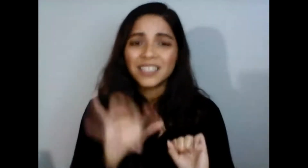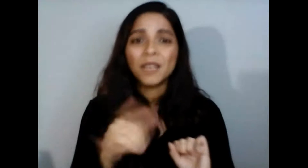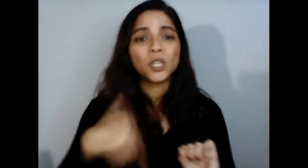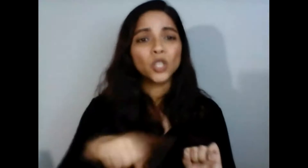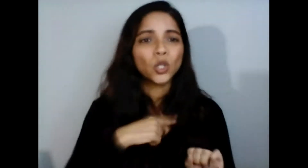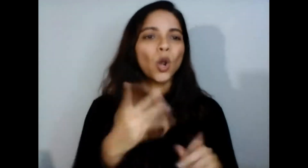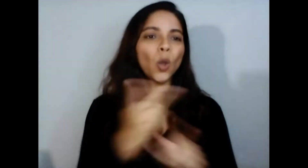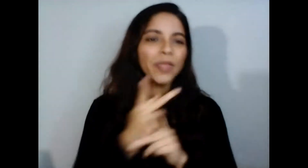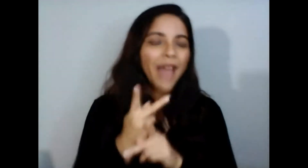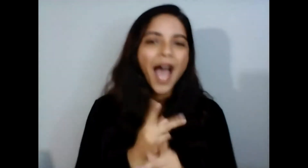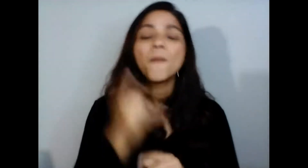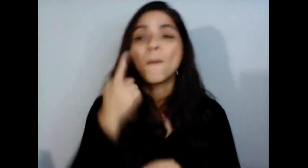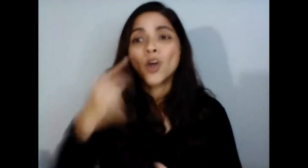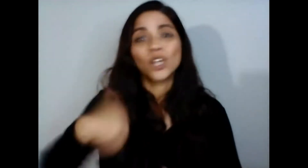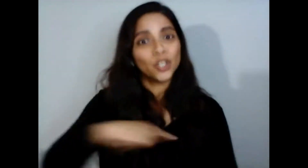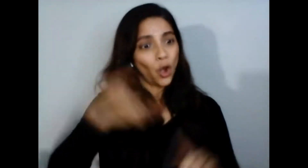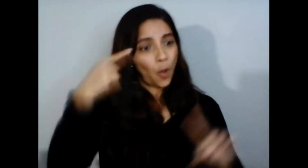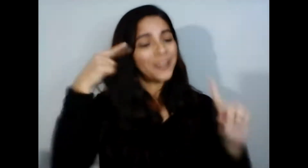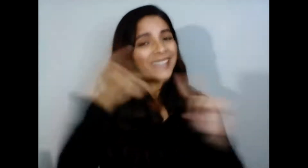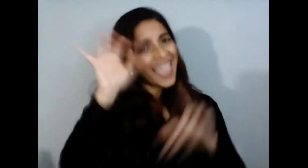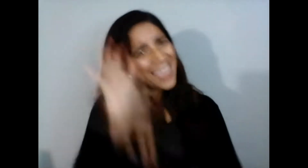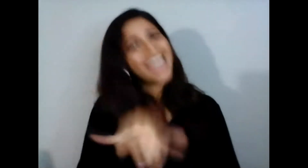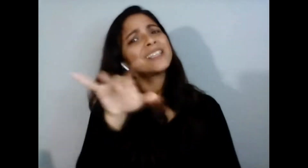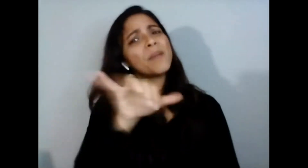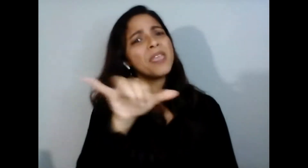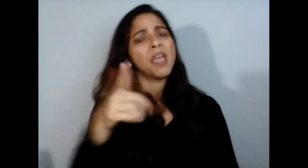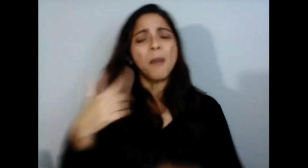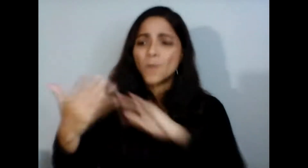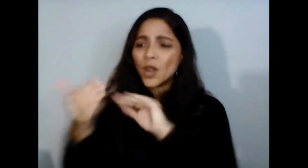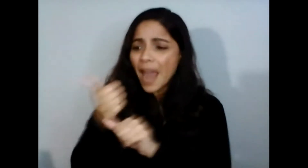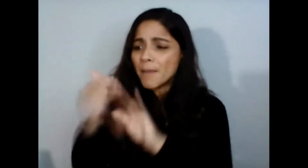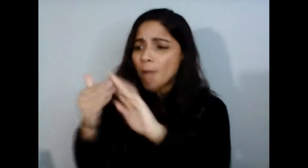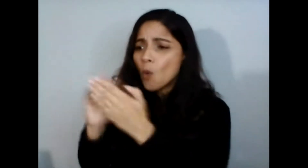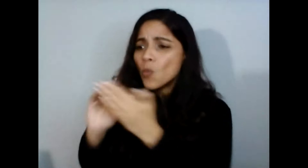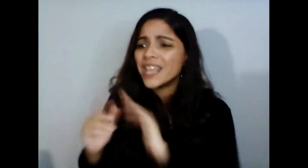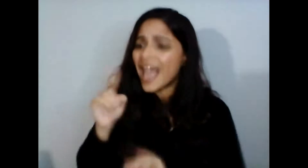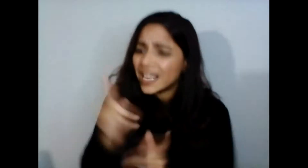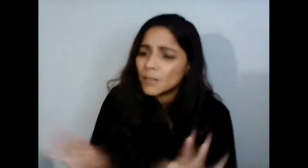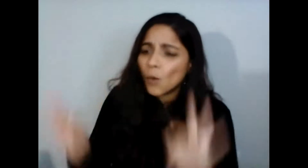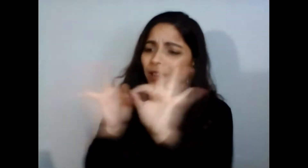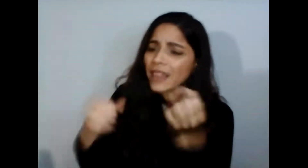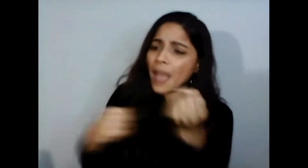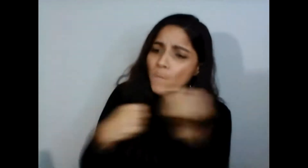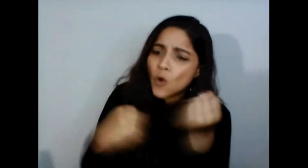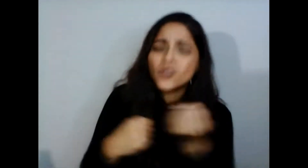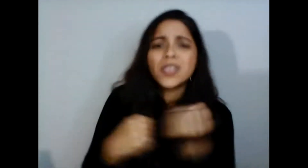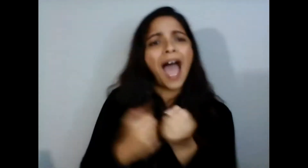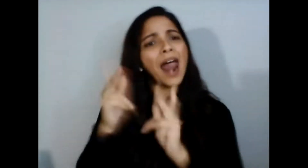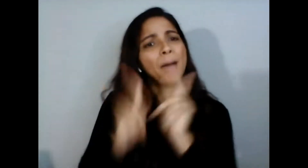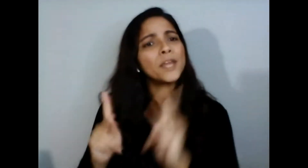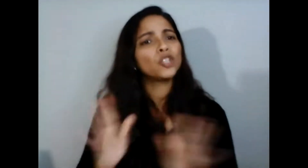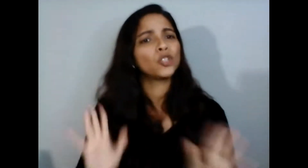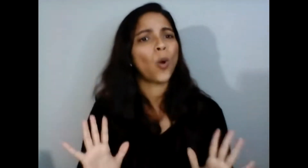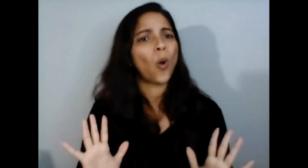Ciencia Puerto Rico es eso porque sabemos que la en comunidad es la que es incluso cuando enfrentamos momentos tan duros así